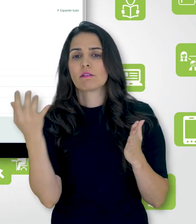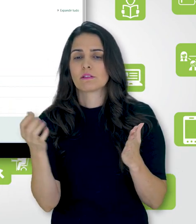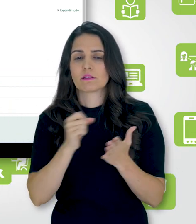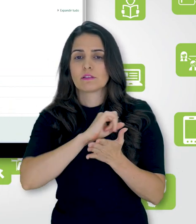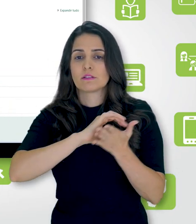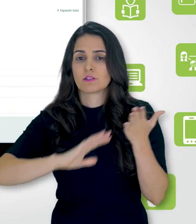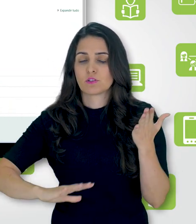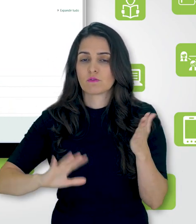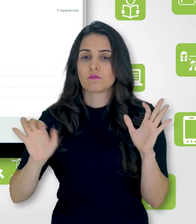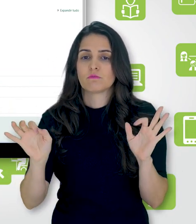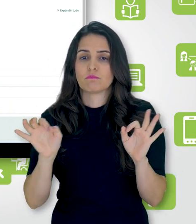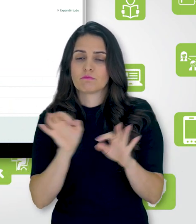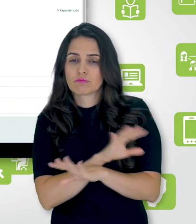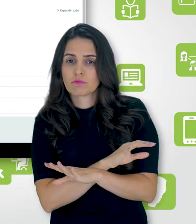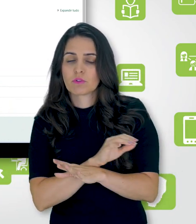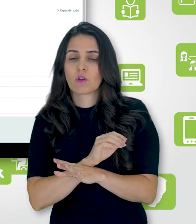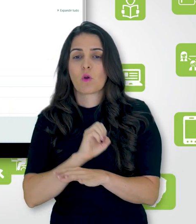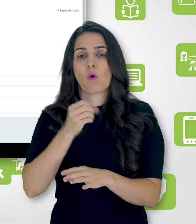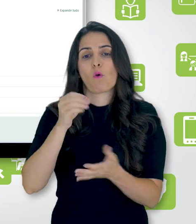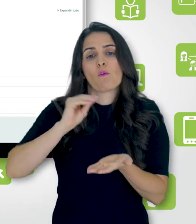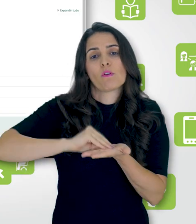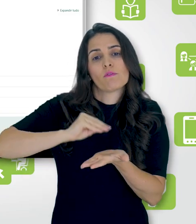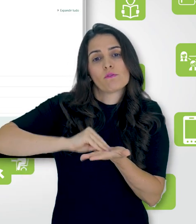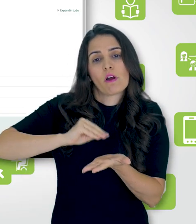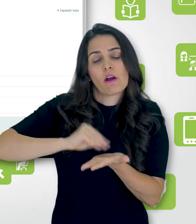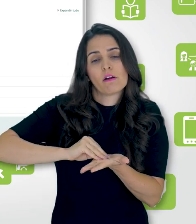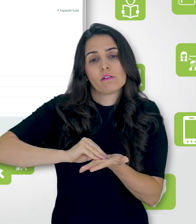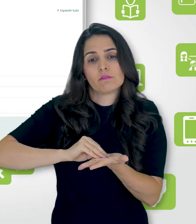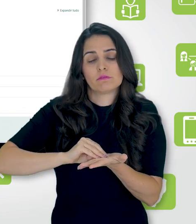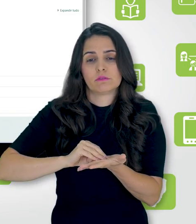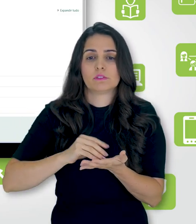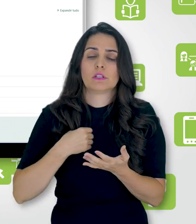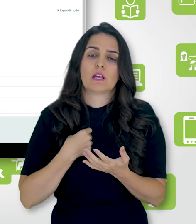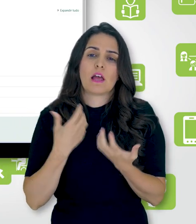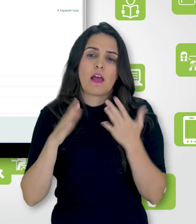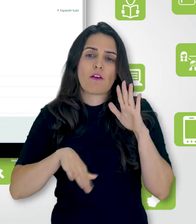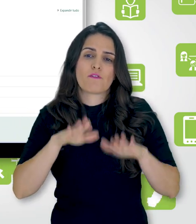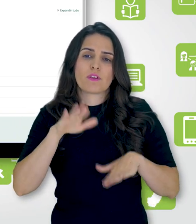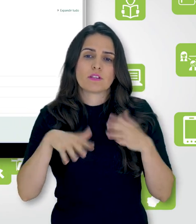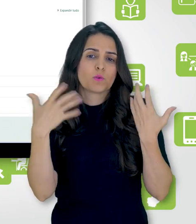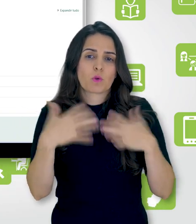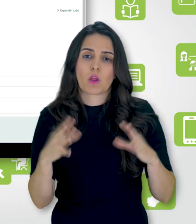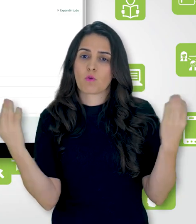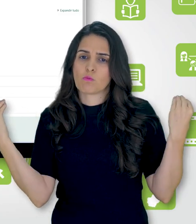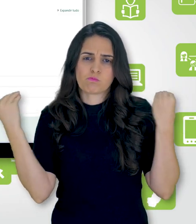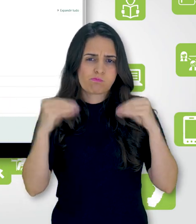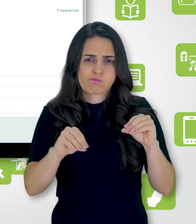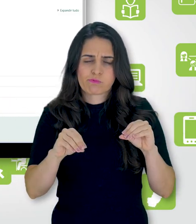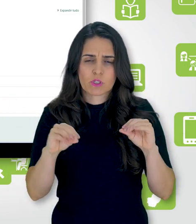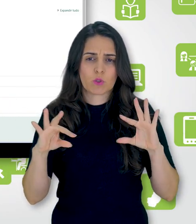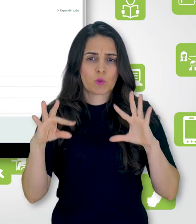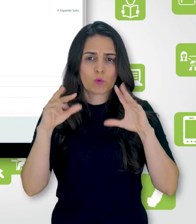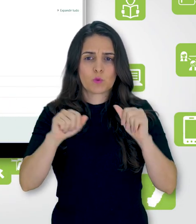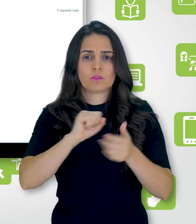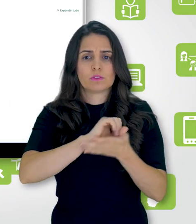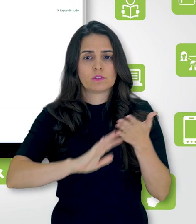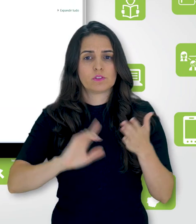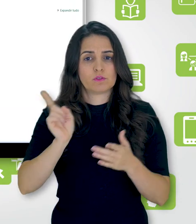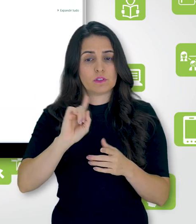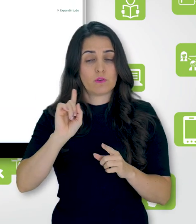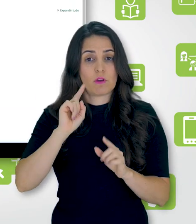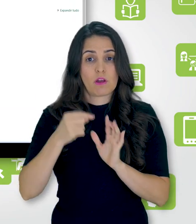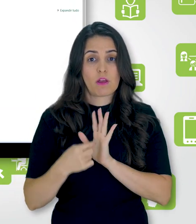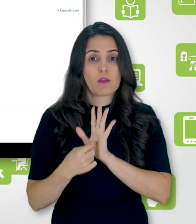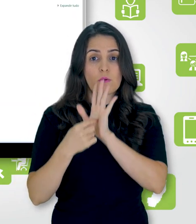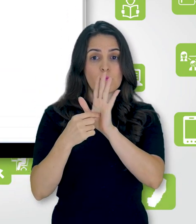atividades estarão ou não na barra, caso eu não queira que fiquem todas, eu vou aqui, ó, em mostrar